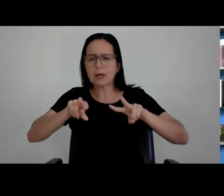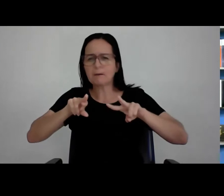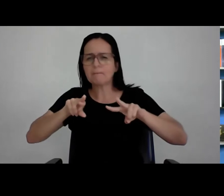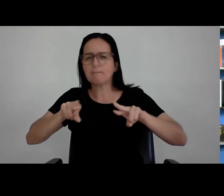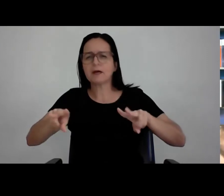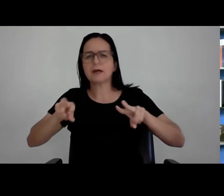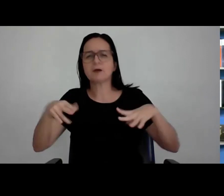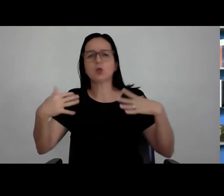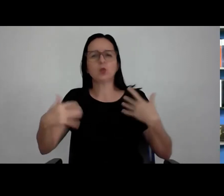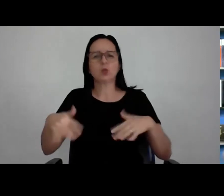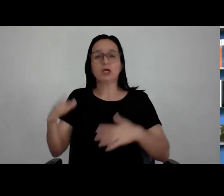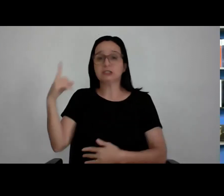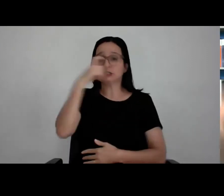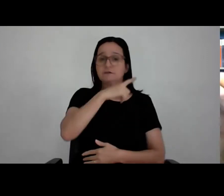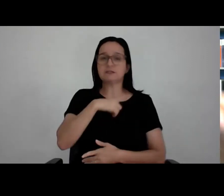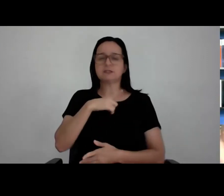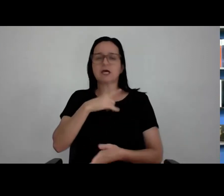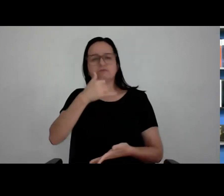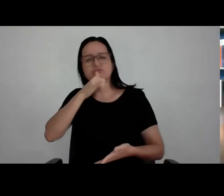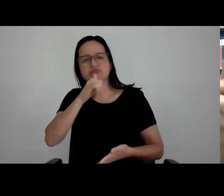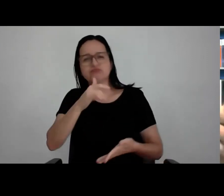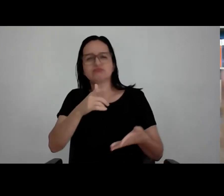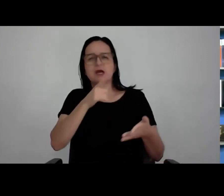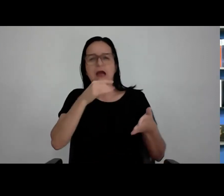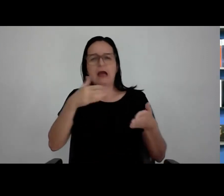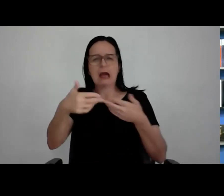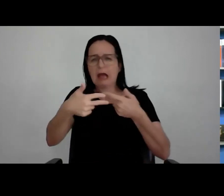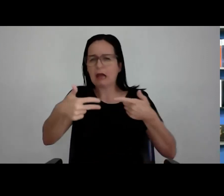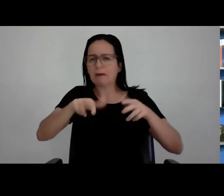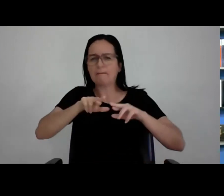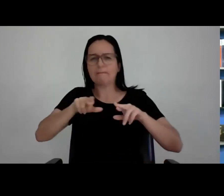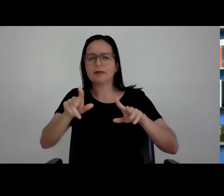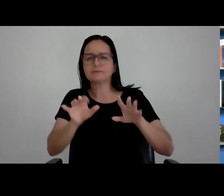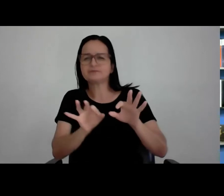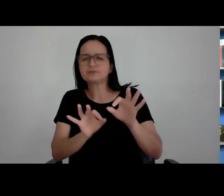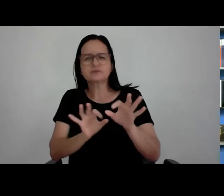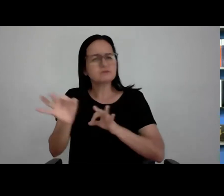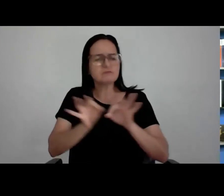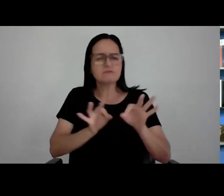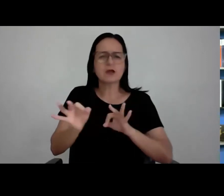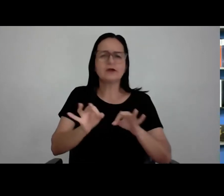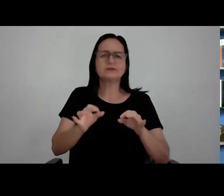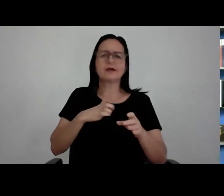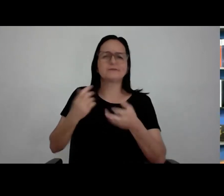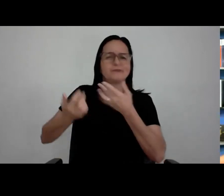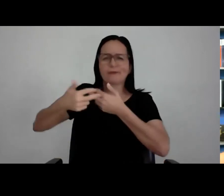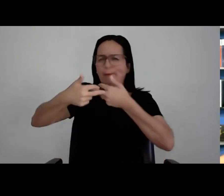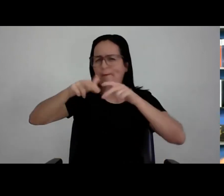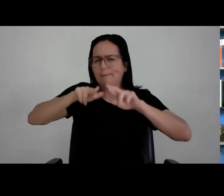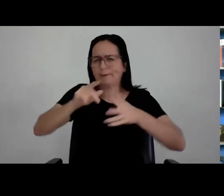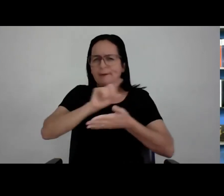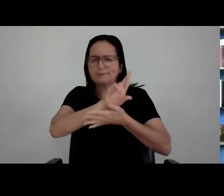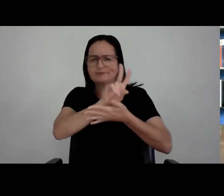complicadas. Aí entra hidráulico, elétrico, esgoto, projetista de cozinha, projetista de exaustão, projetista de incêndio. E você tem que